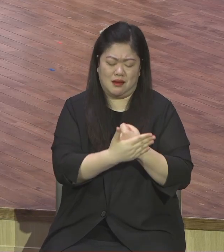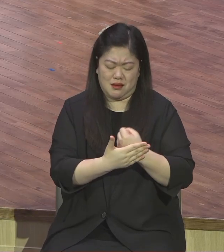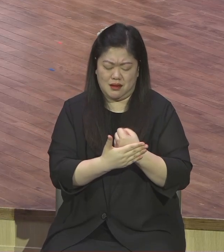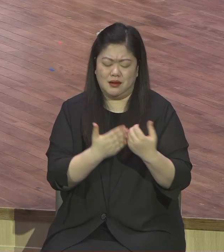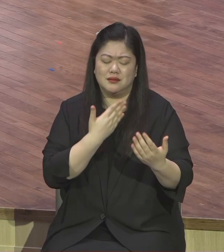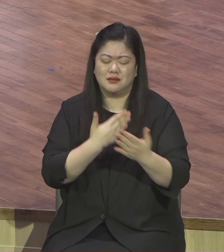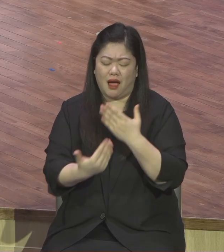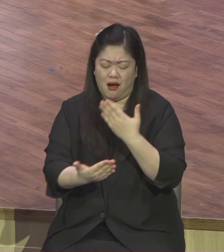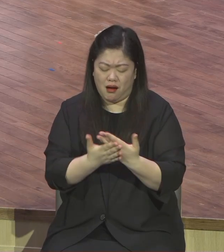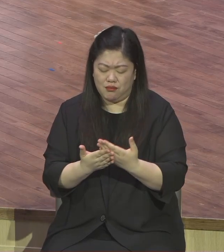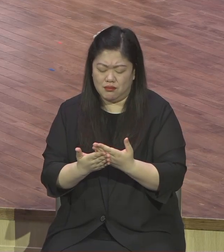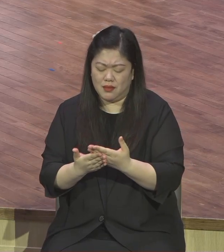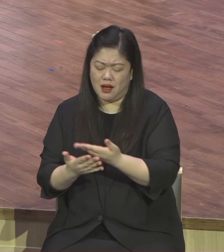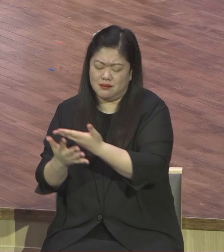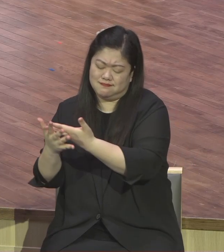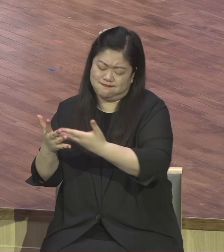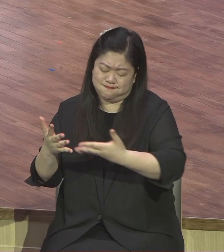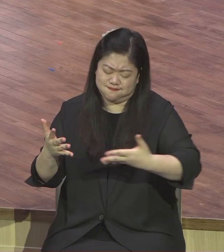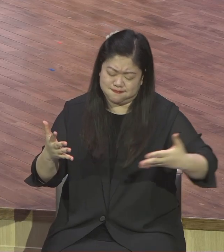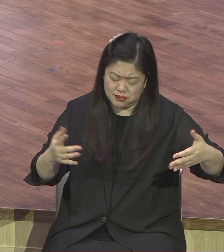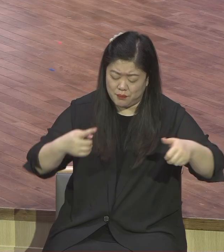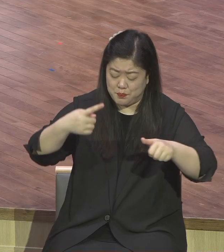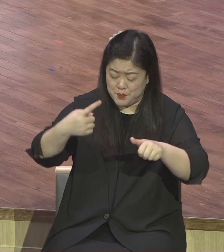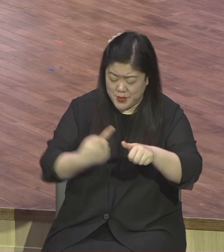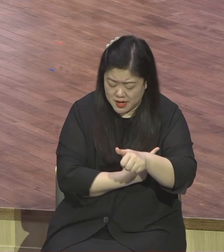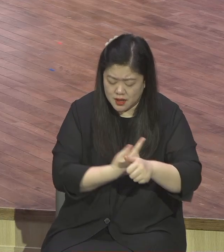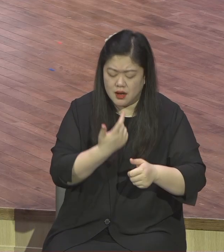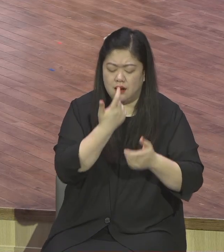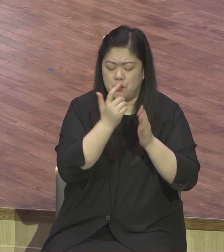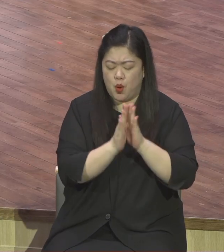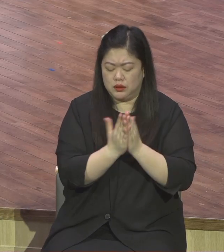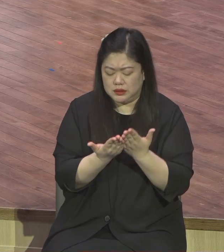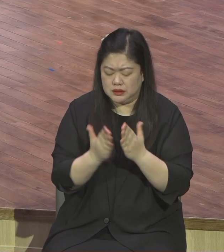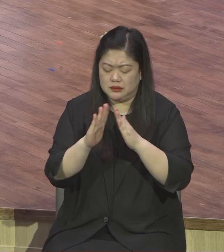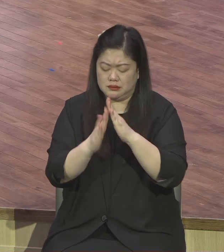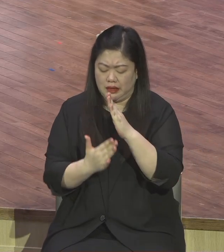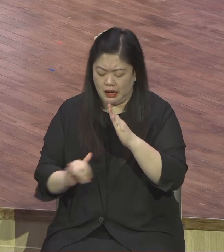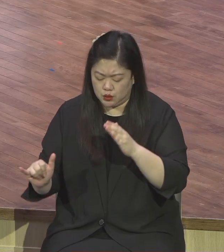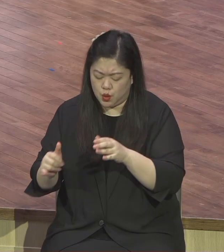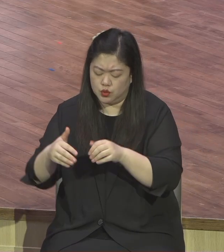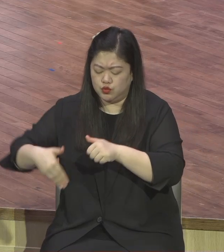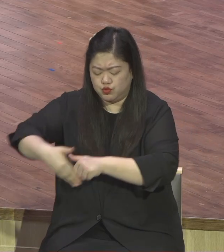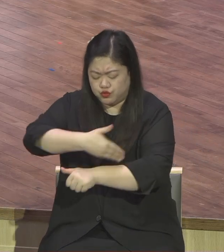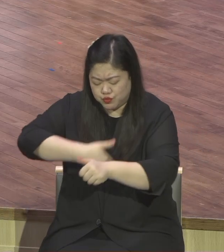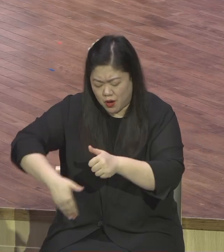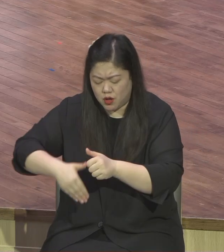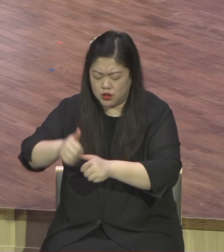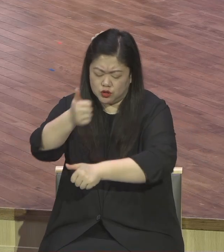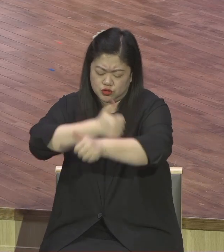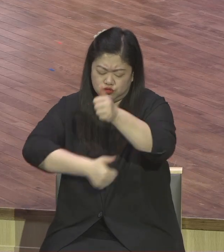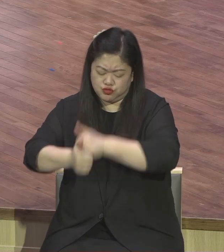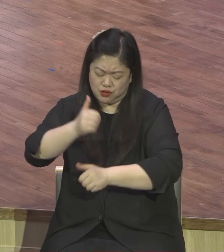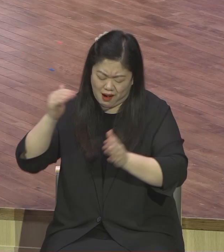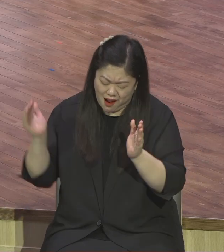본인도 살고 가족도 살리고 후손도 살리고 많은 사람들을 죽게를 인도하는